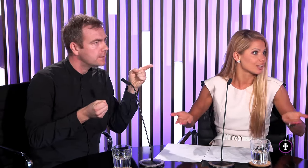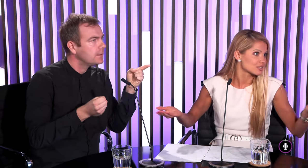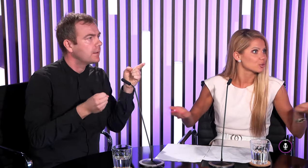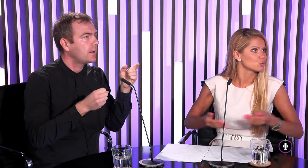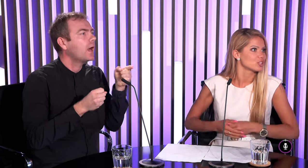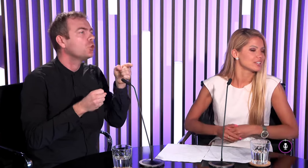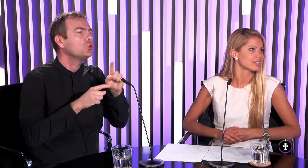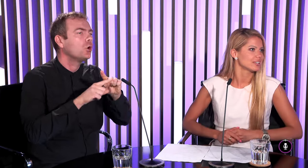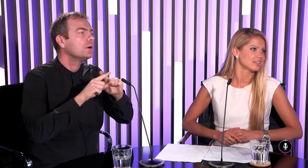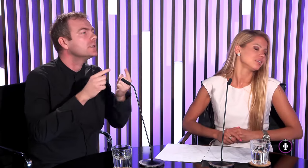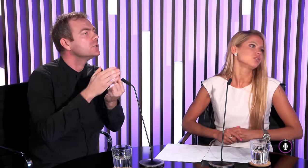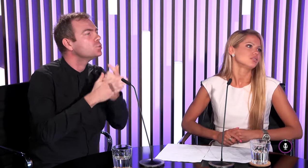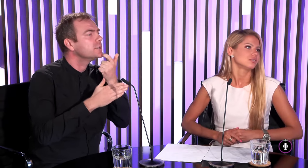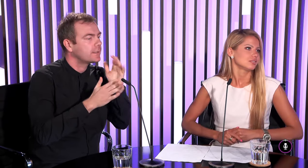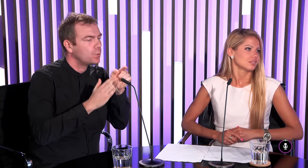môžem to tak nazvať, učíte?